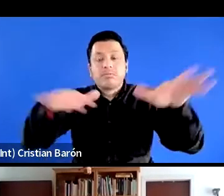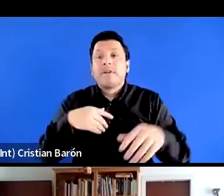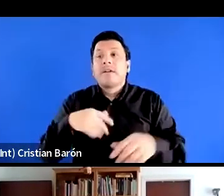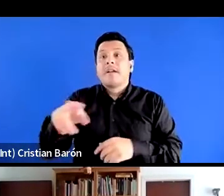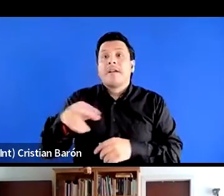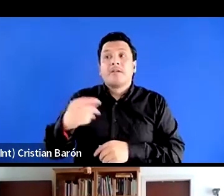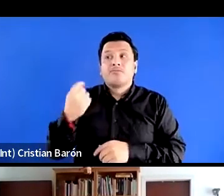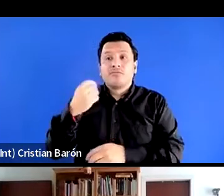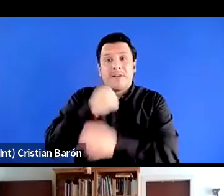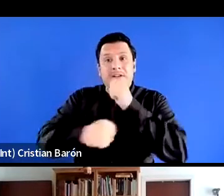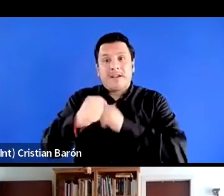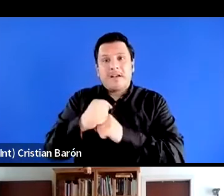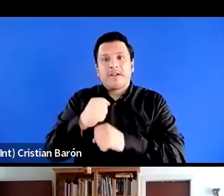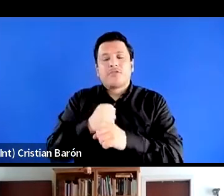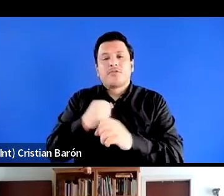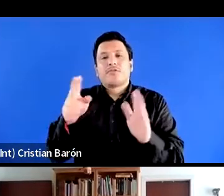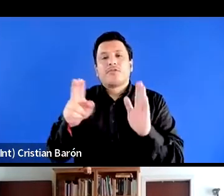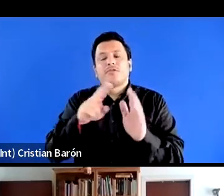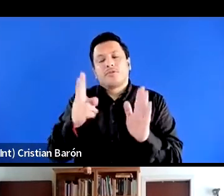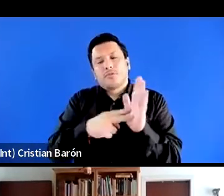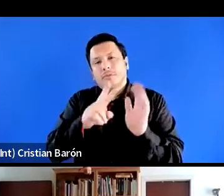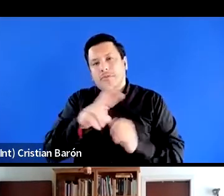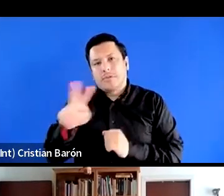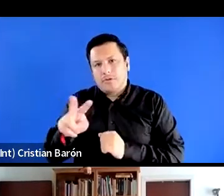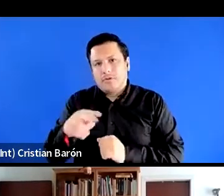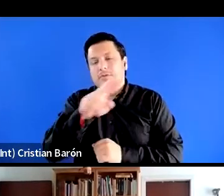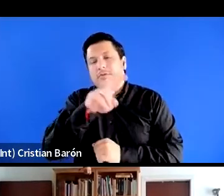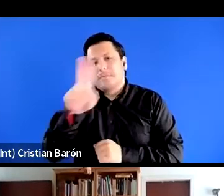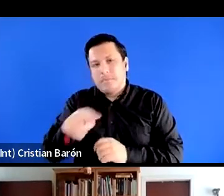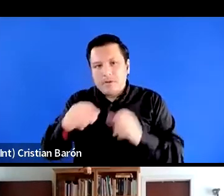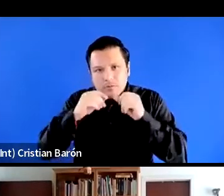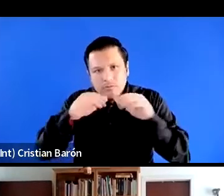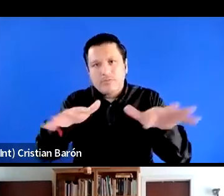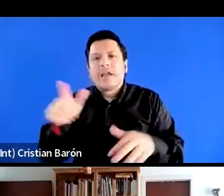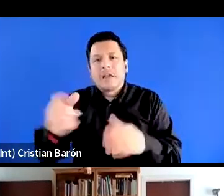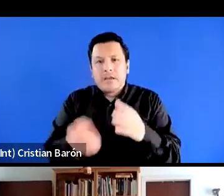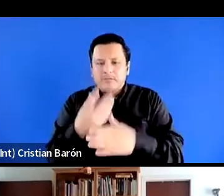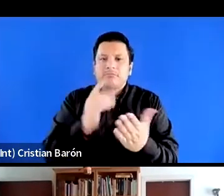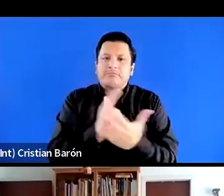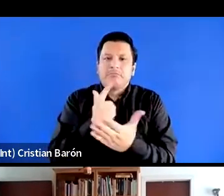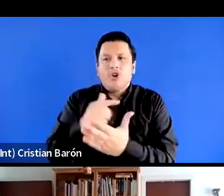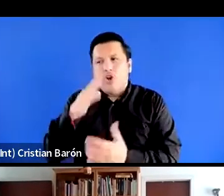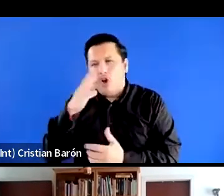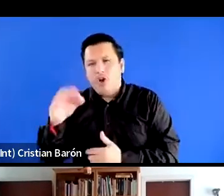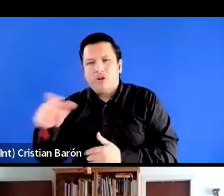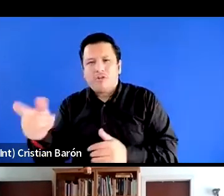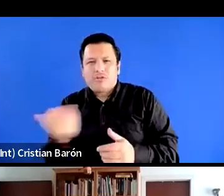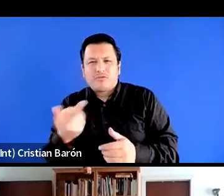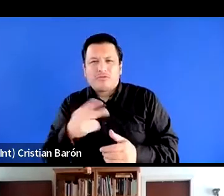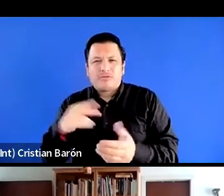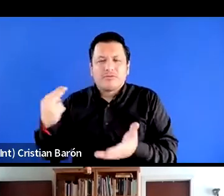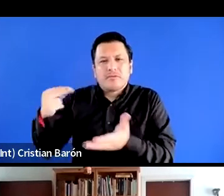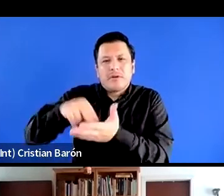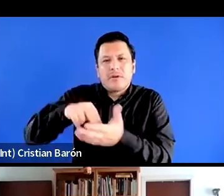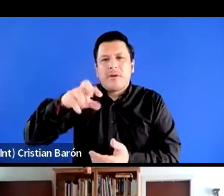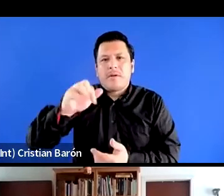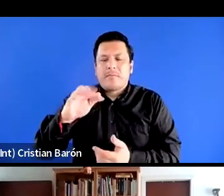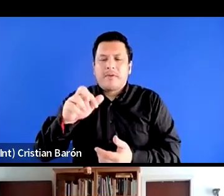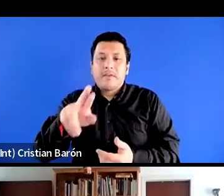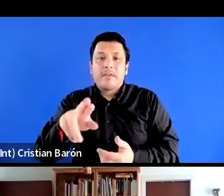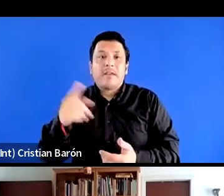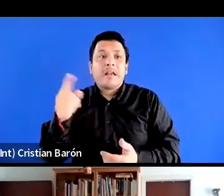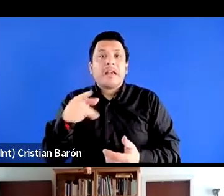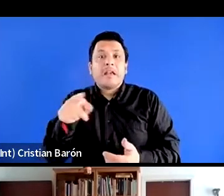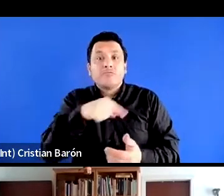publicó un libro editado por ella y Peter Wade, Contra el racismo, organizándonos para el cambio social en América